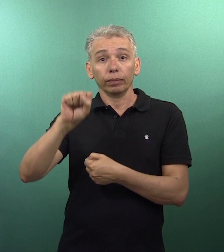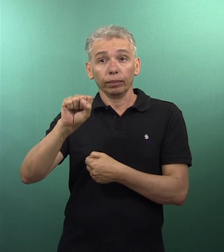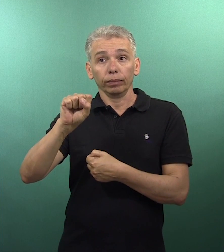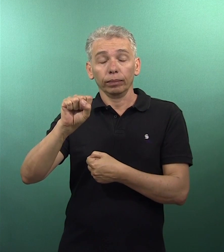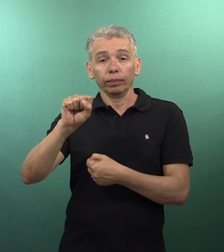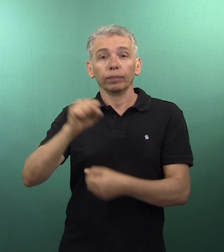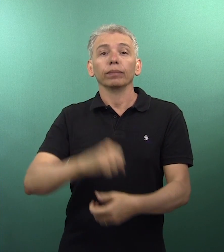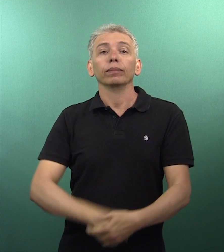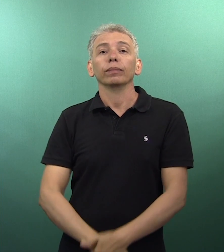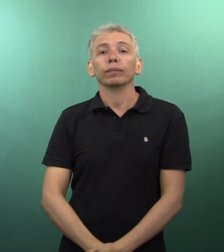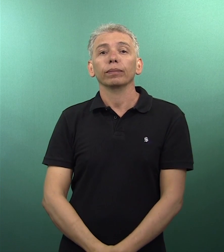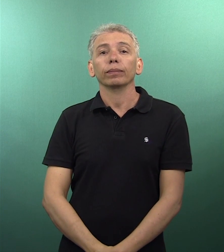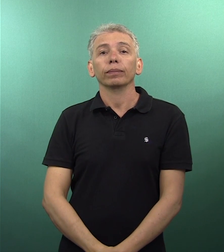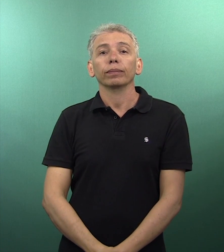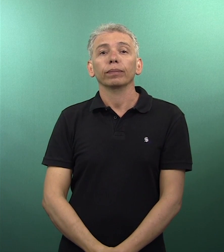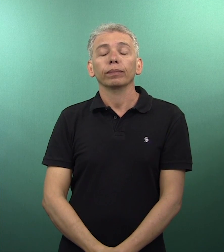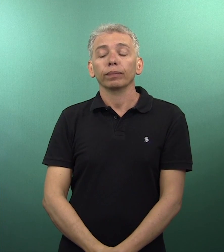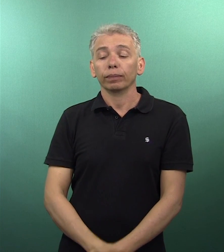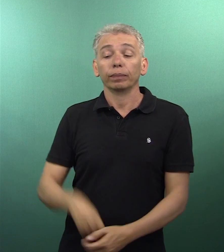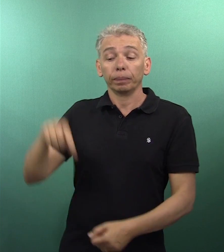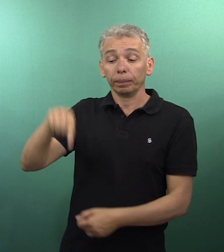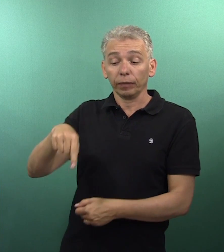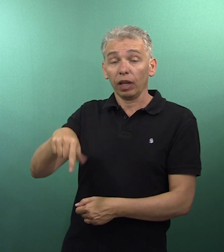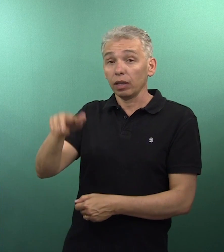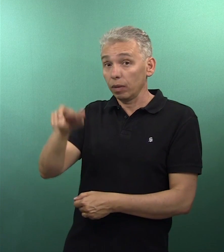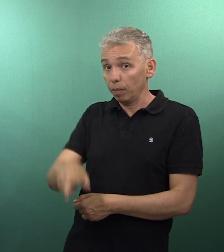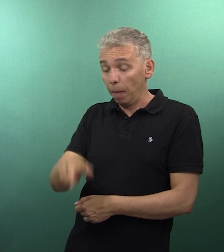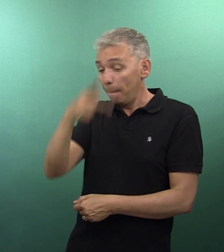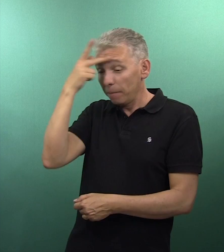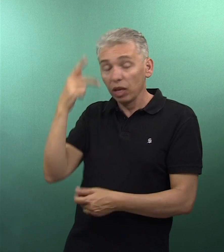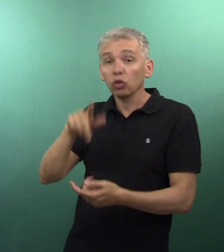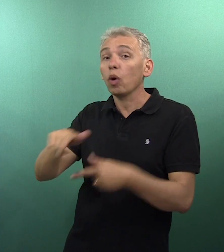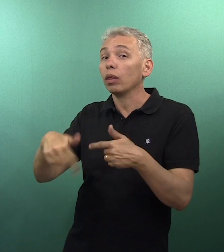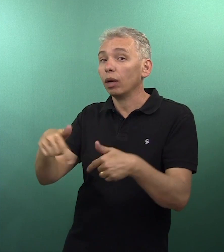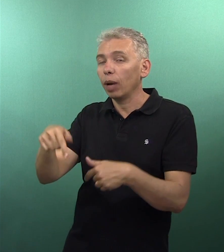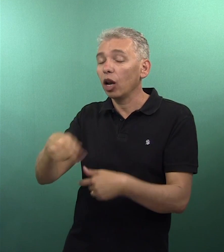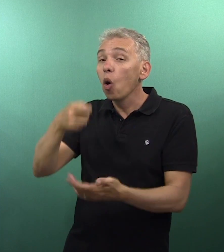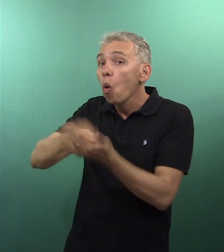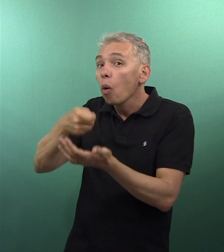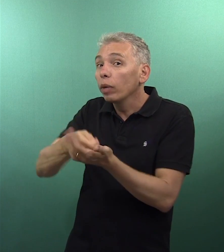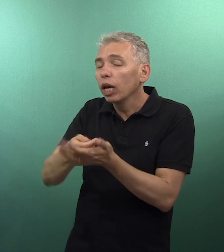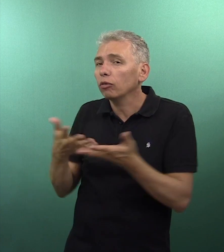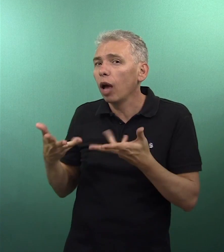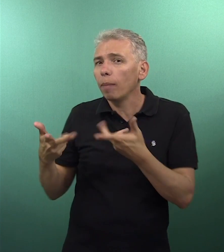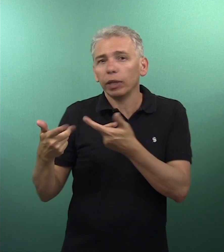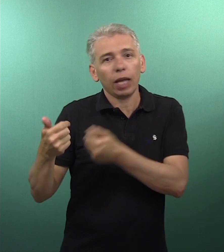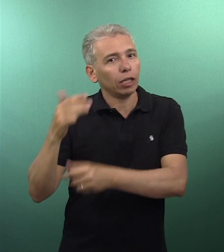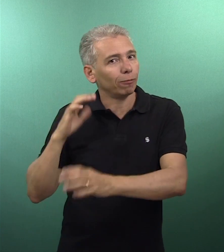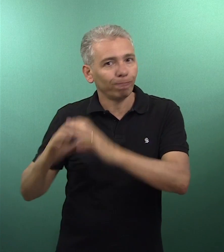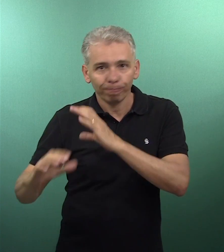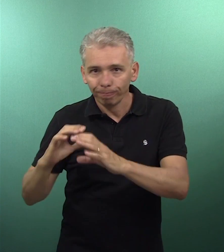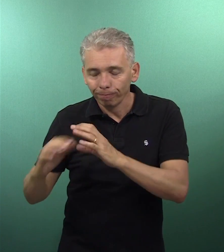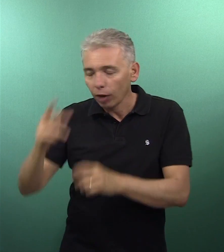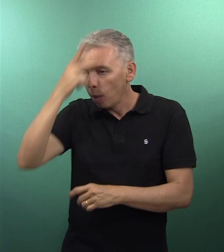deficiência e demais usuários dos serviços de telecomunicações com o dever de, em especial, inciso 1, ser